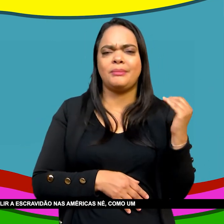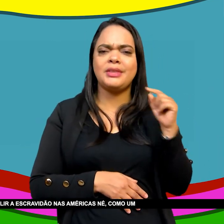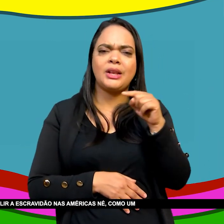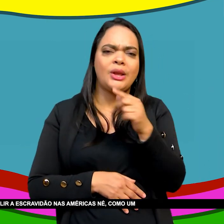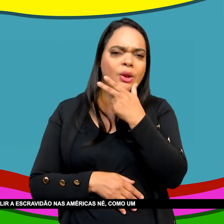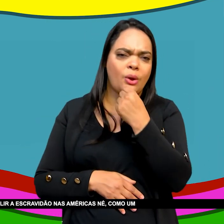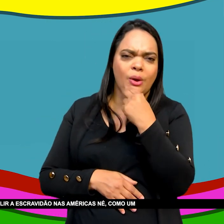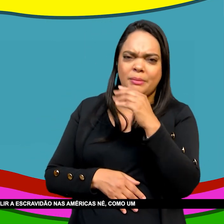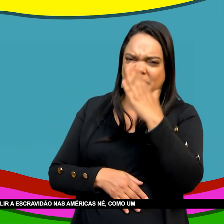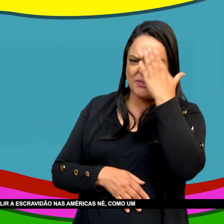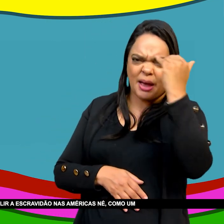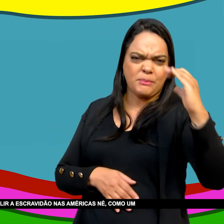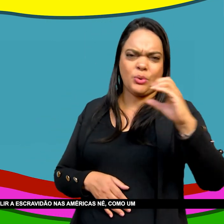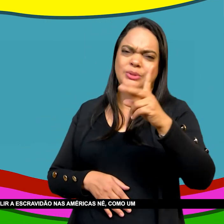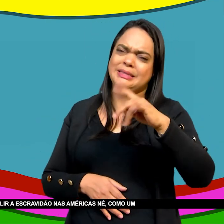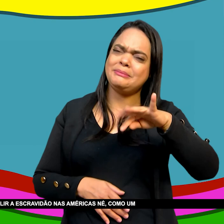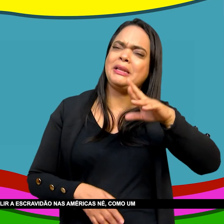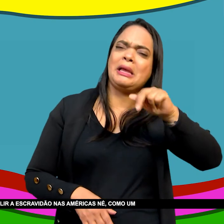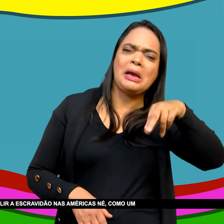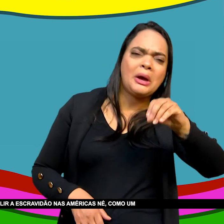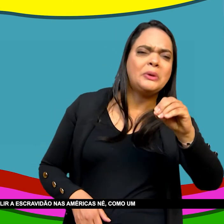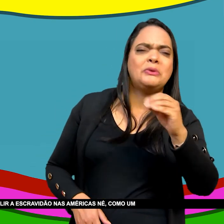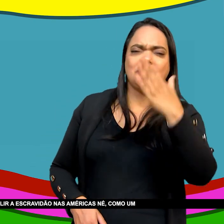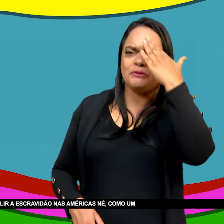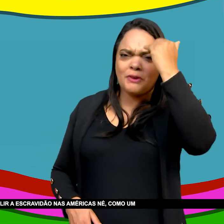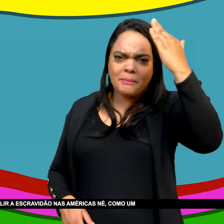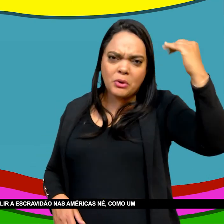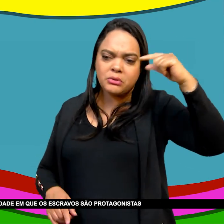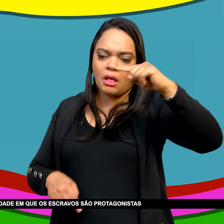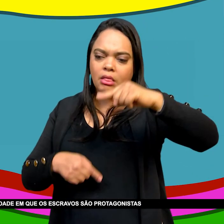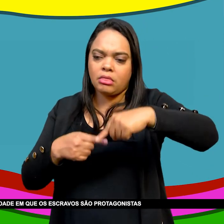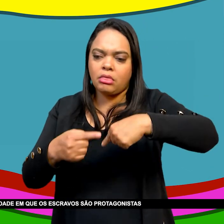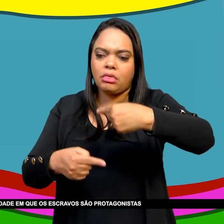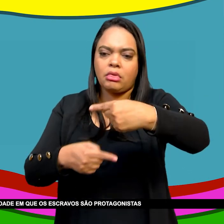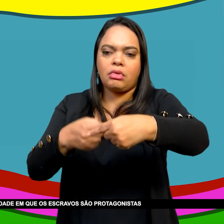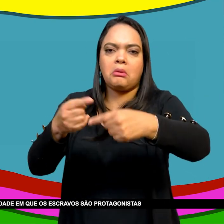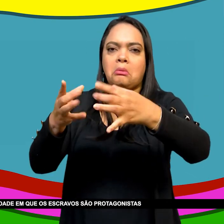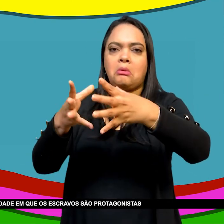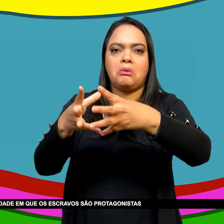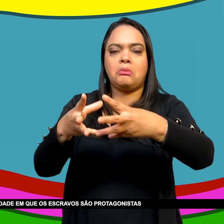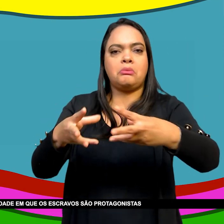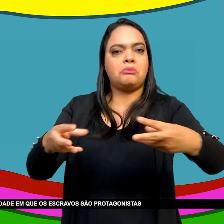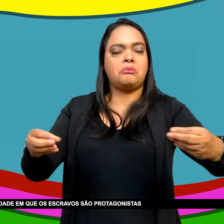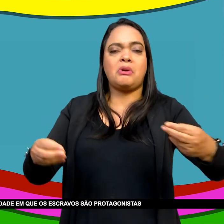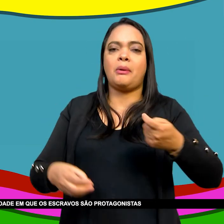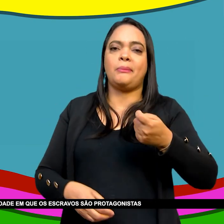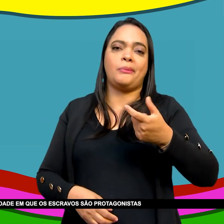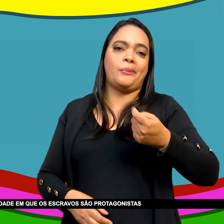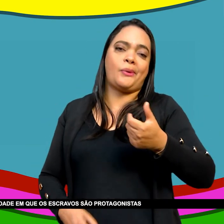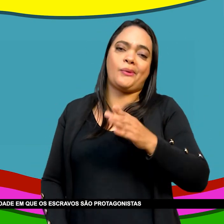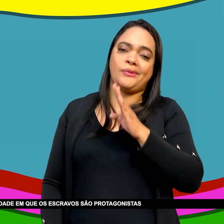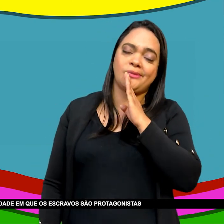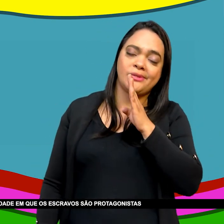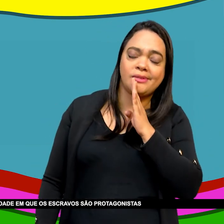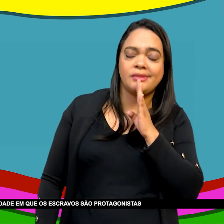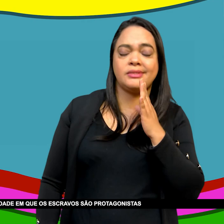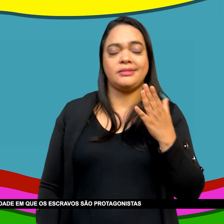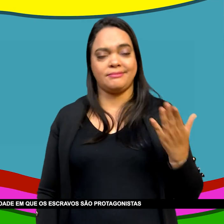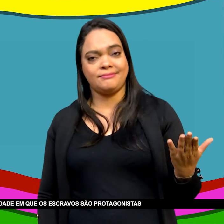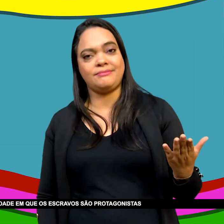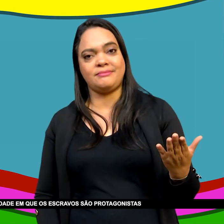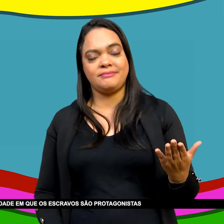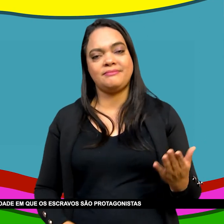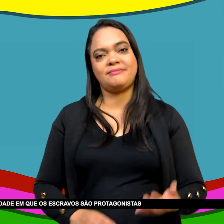primeiro O primeiro país A abolir a escravidão Nas Américas Como um todo E foi também A primeira vez Na história da